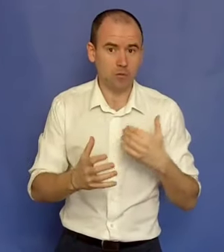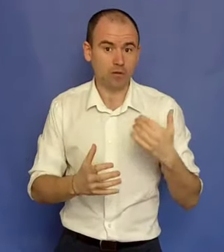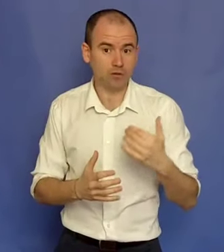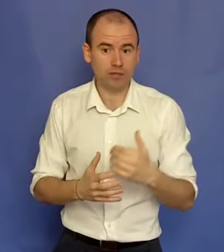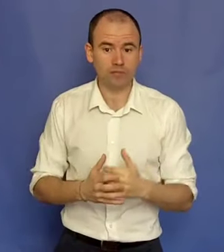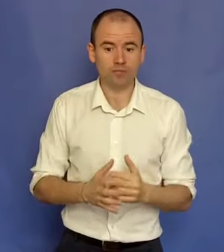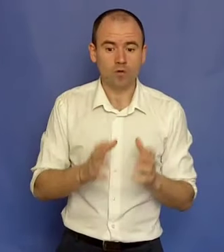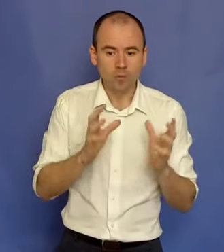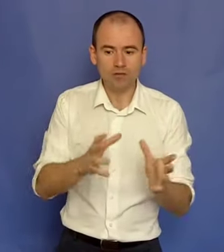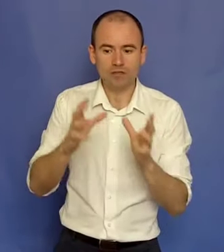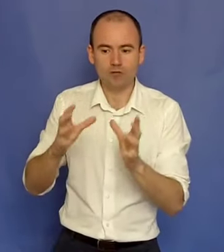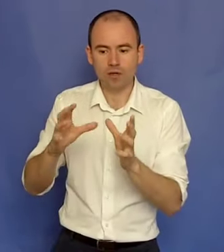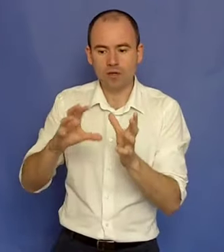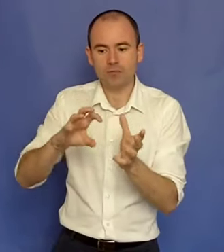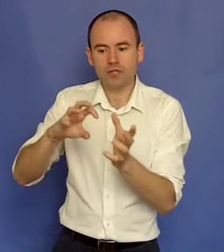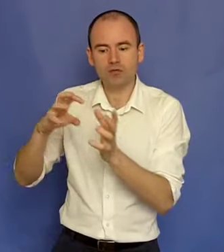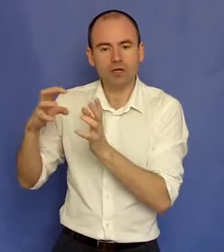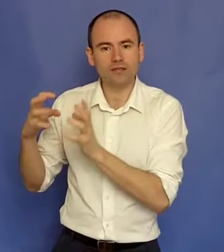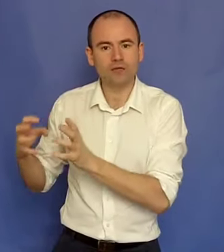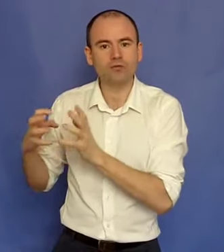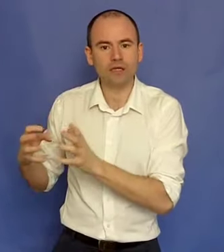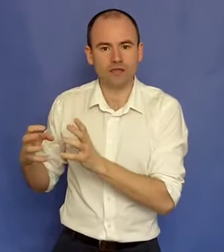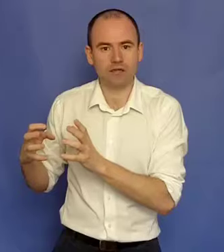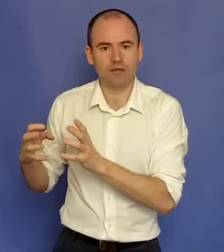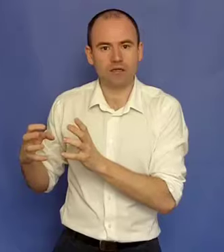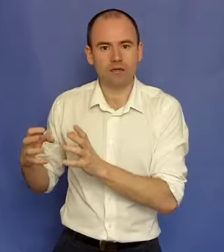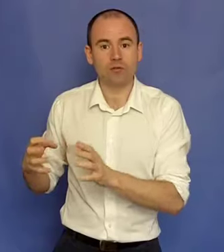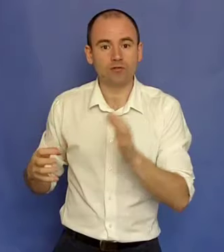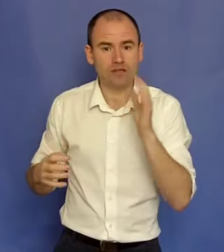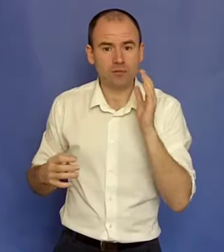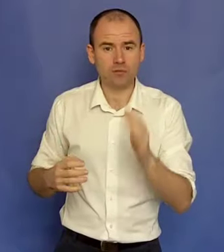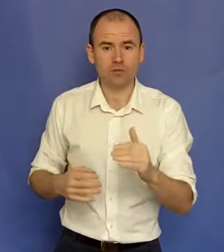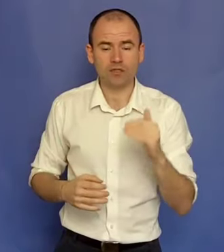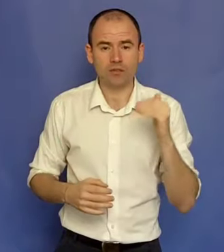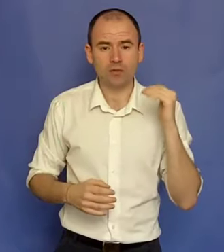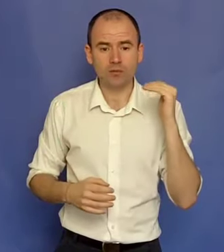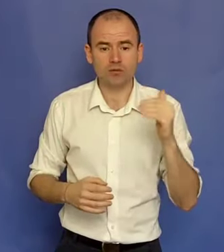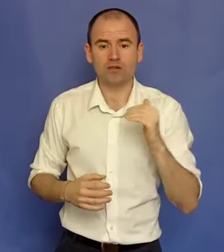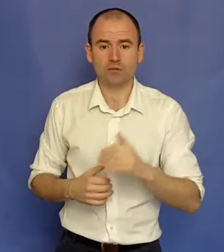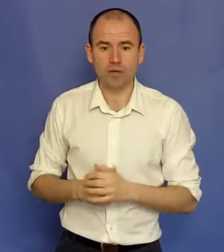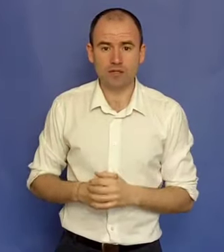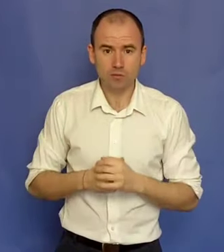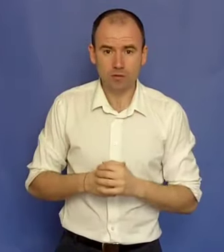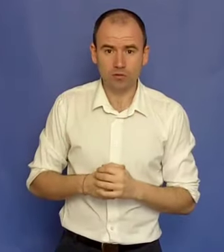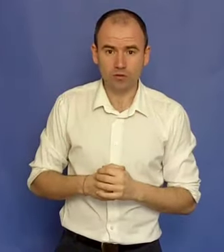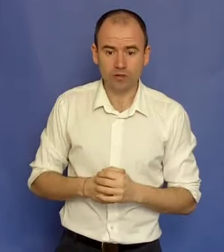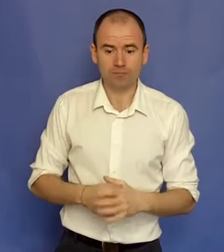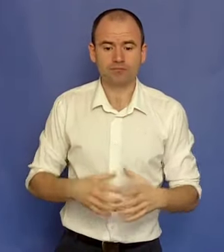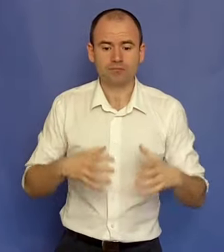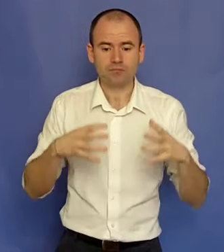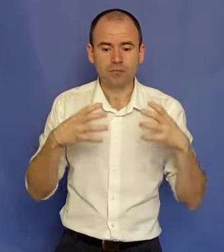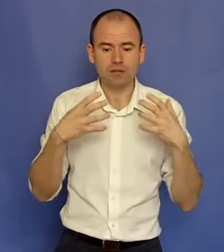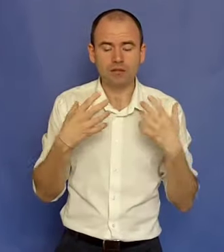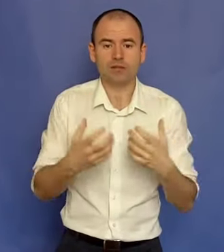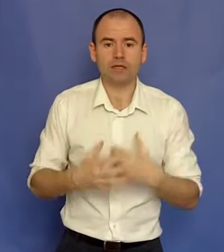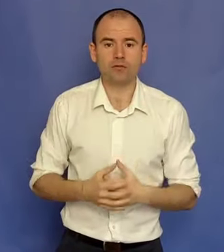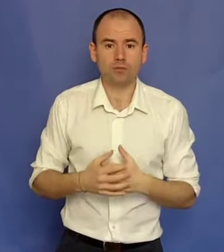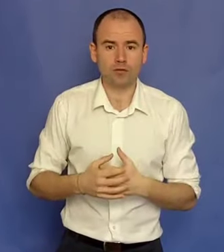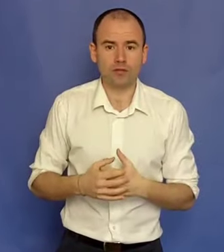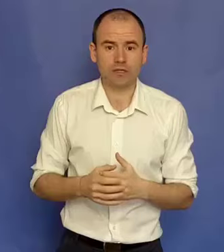sau pasiune, o poți transforma până ajungi la cadranul 3 chiar. Poți să fii antreprenor și crede-mă că poți să faci bani în momentul ăsta din talentul și pasiunea